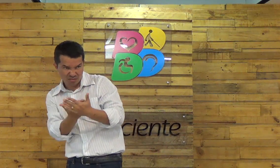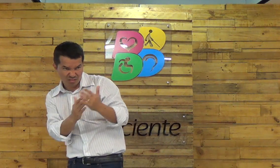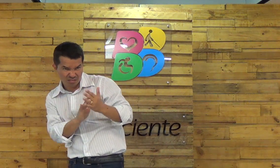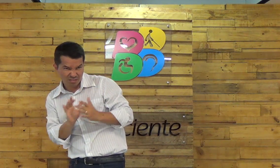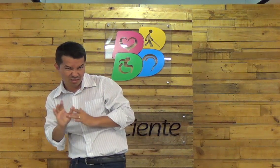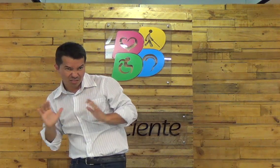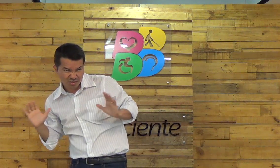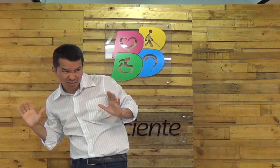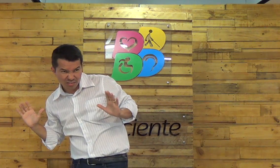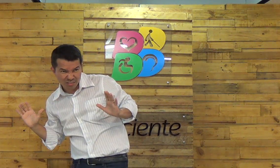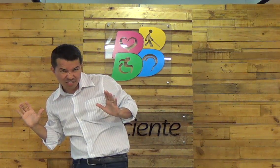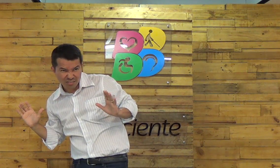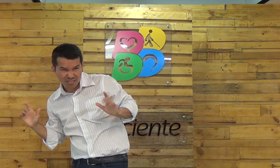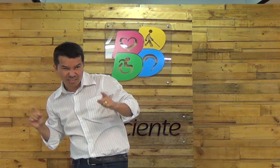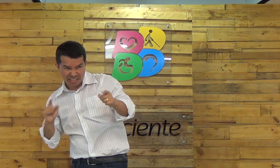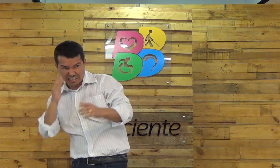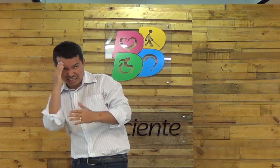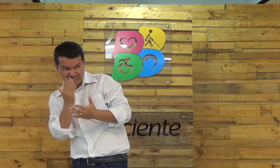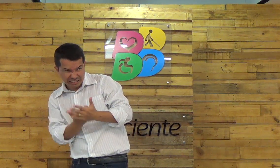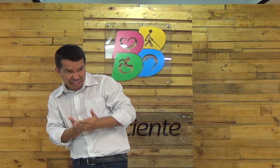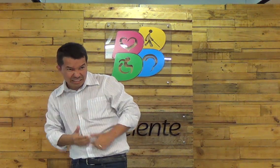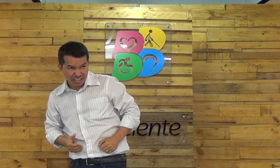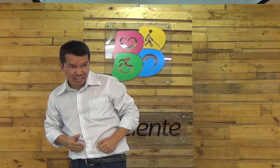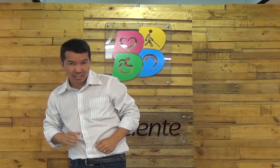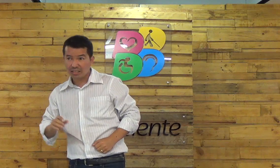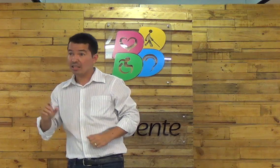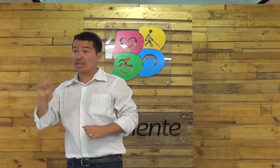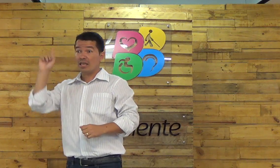vocês acreditam em Jesus? vocês acreditam?